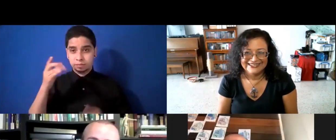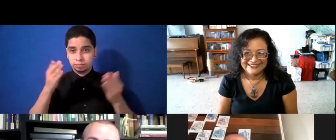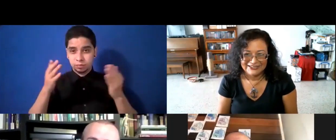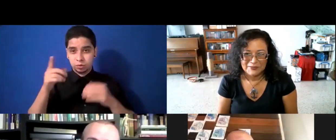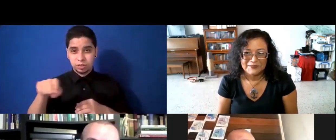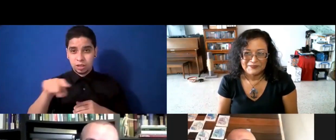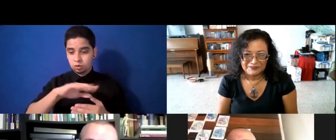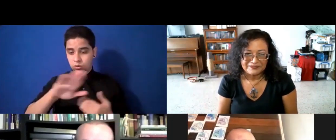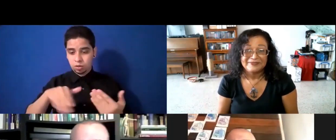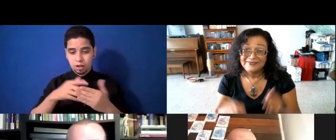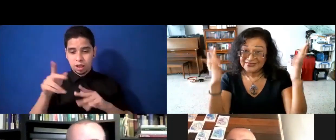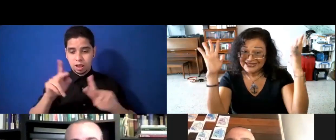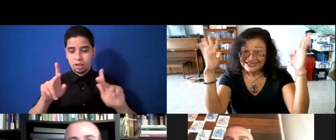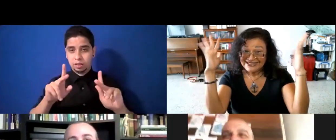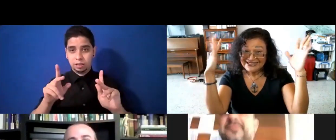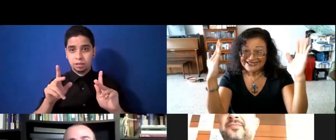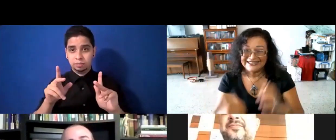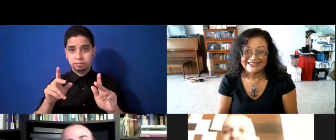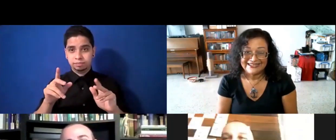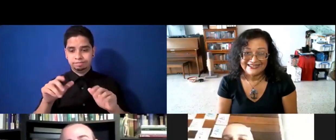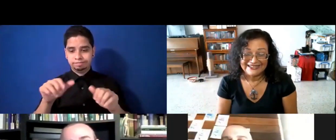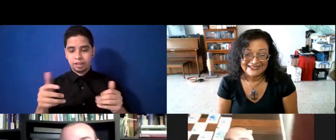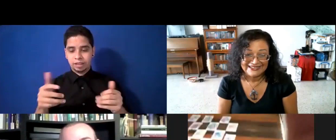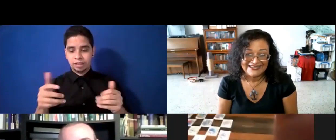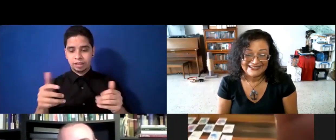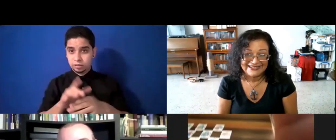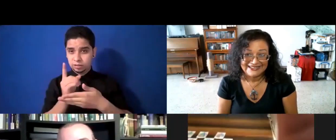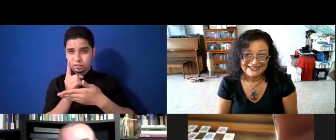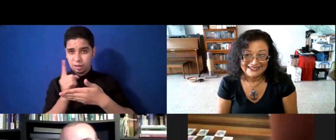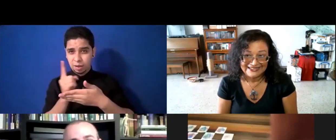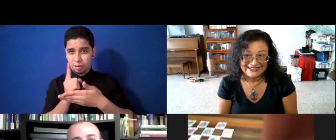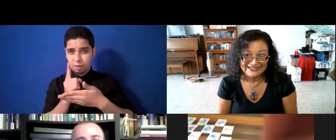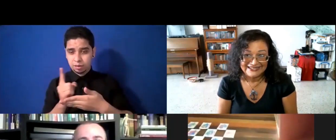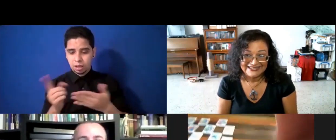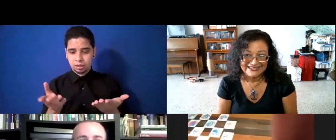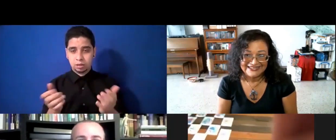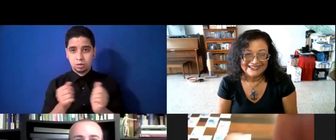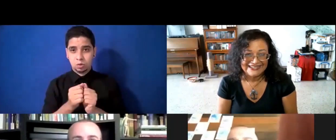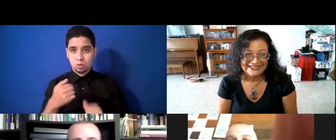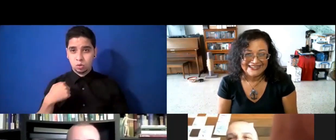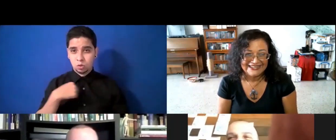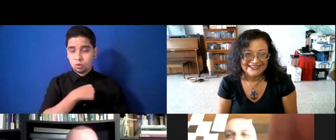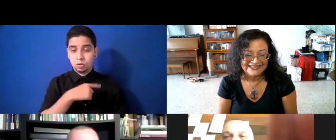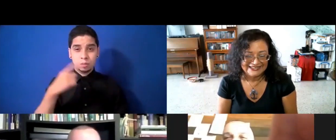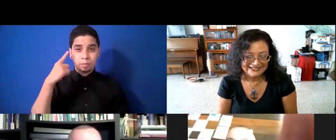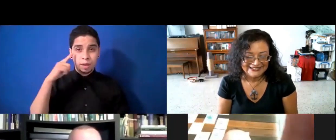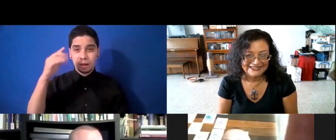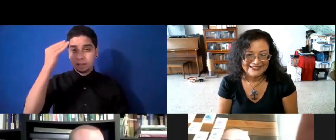Artefusión que semana tras semana está aquí con nosotros para saber, ¿verdad? Estos temas tan interesantes que